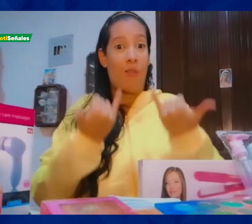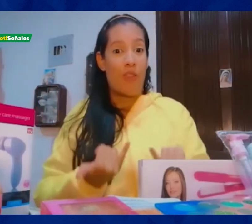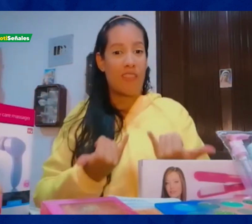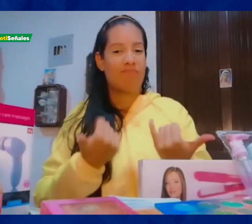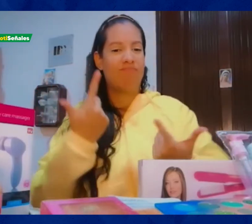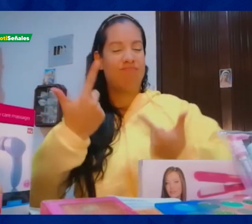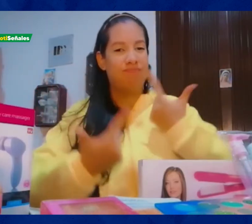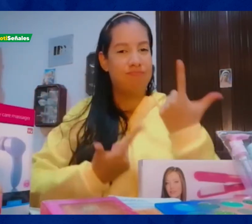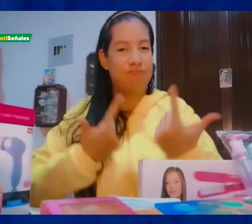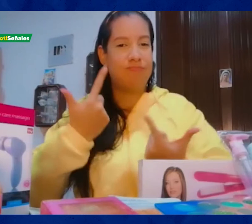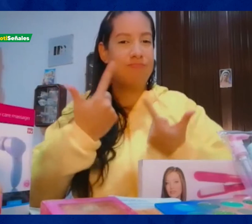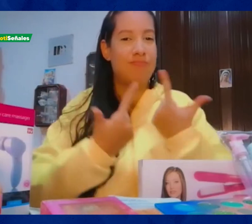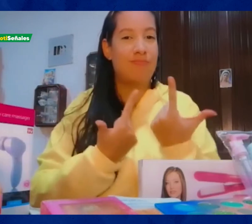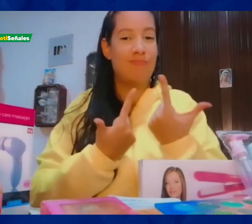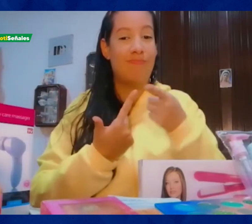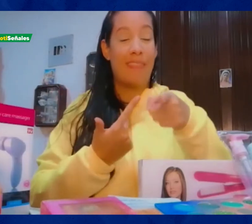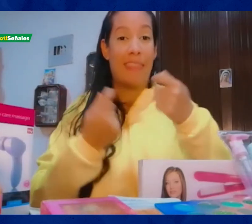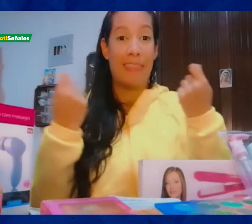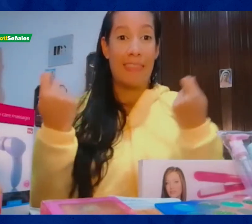Este es mi emprendimiento, mi negocio.